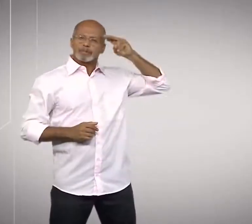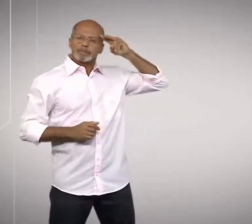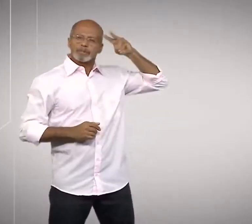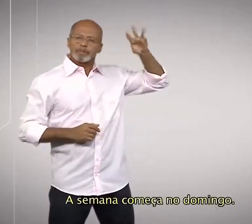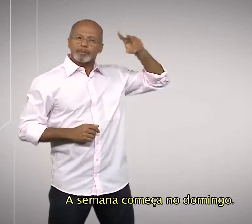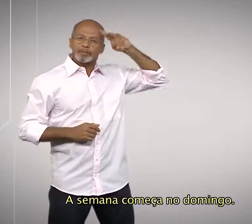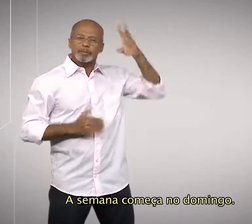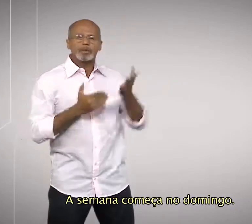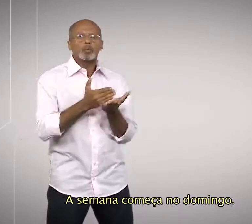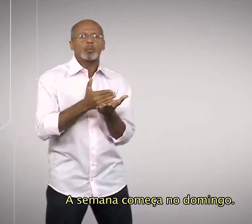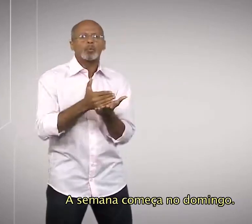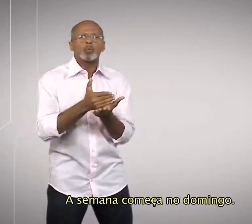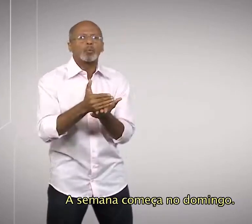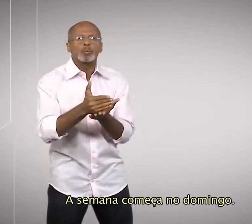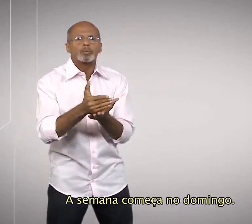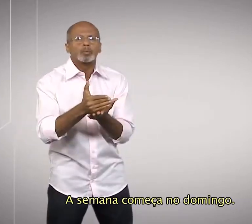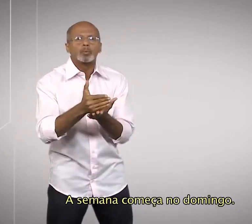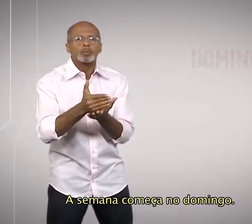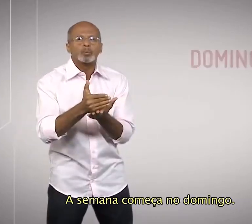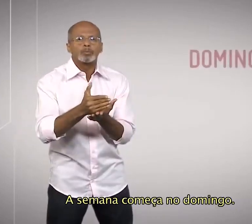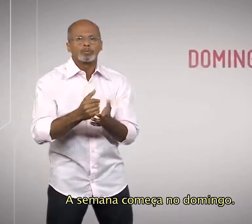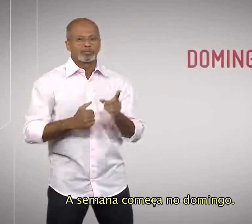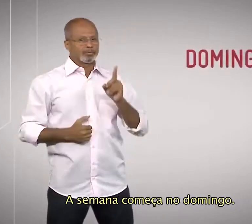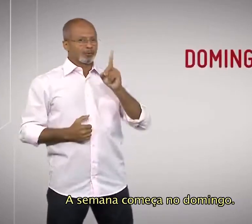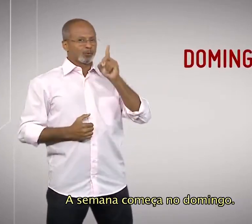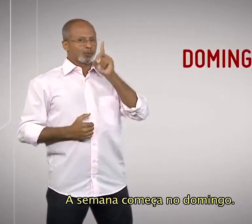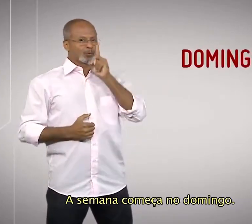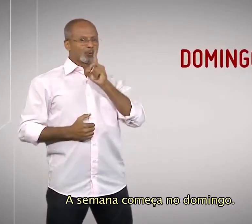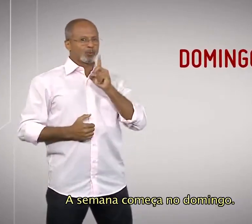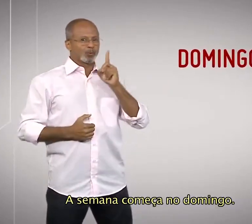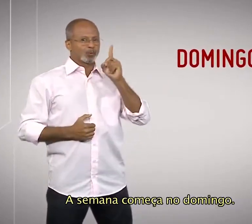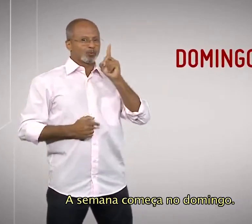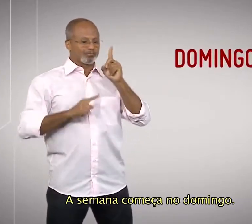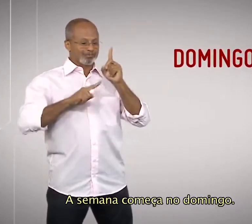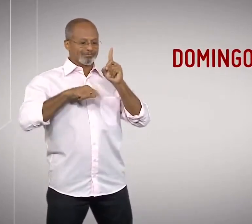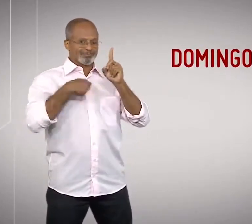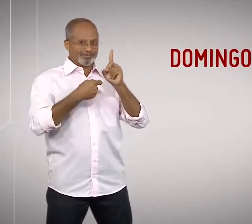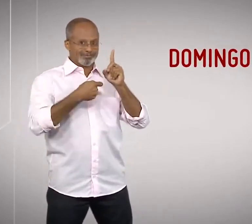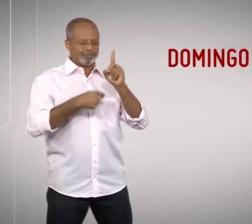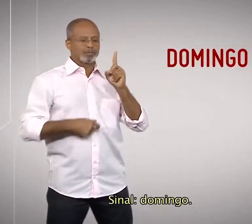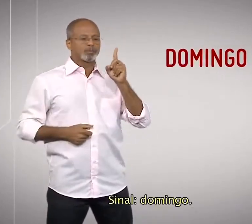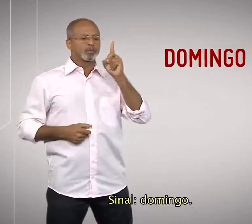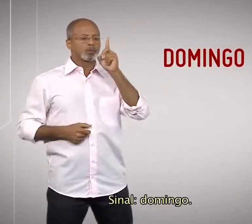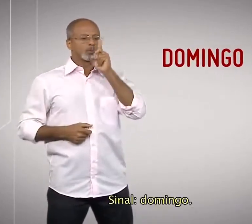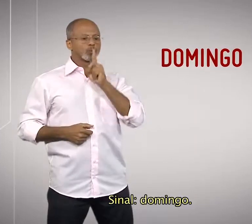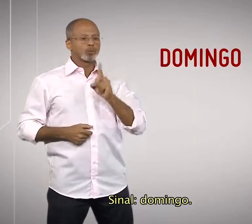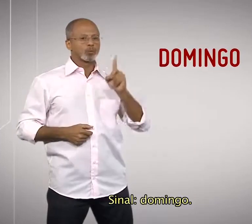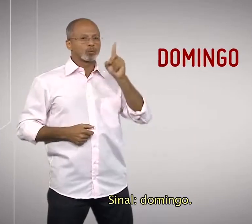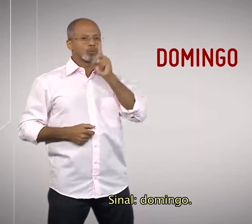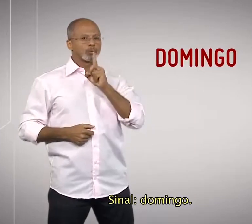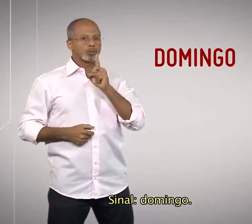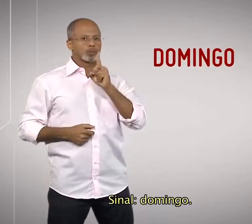A semana começa no domingo. Sinal, domingo.